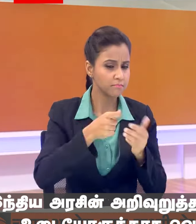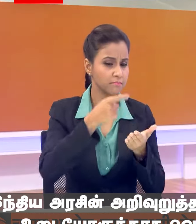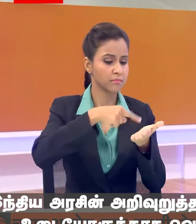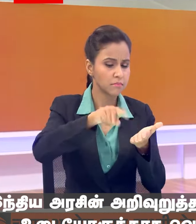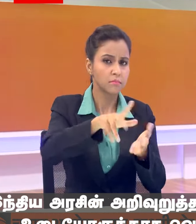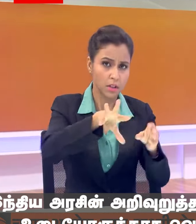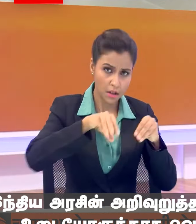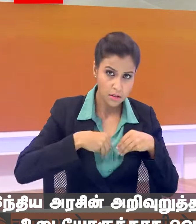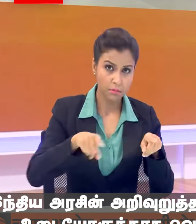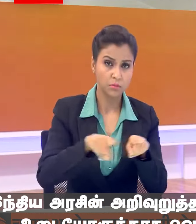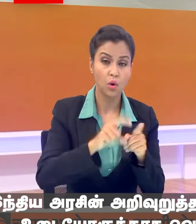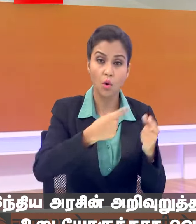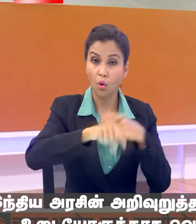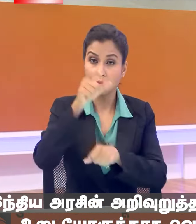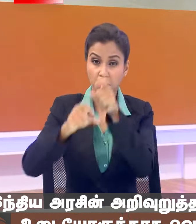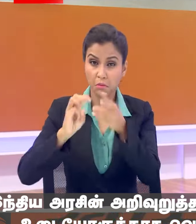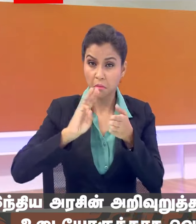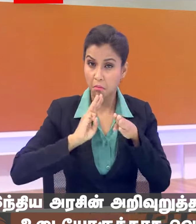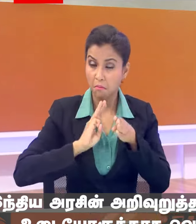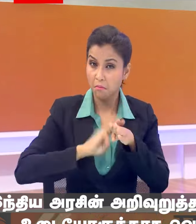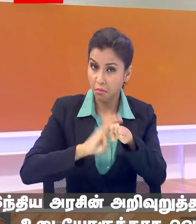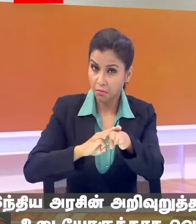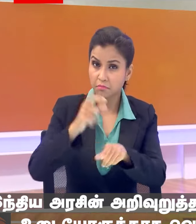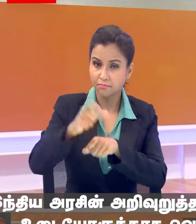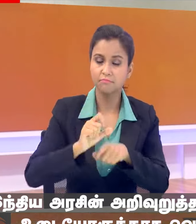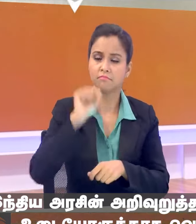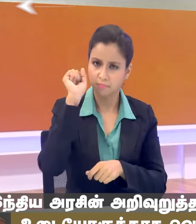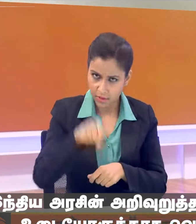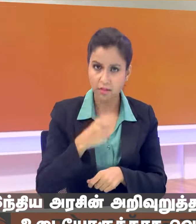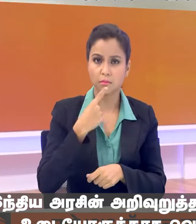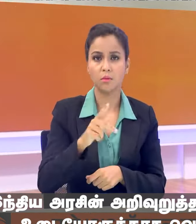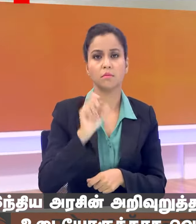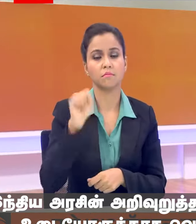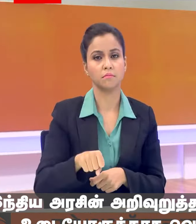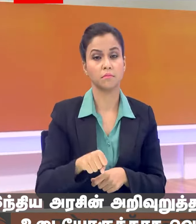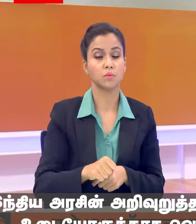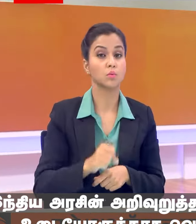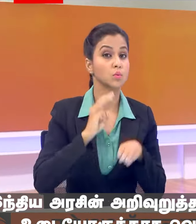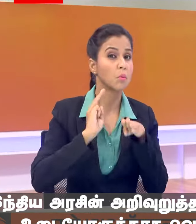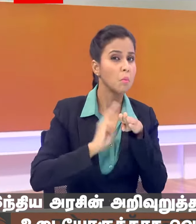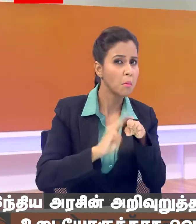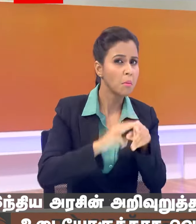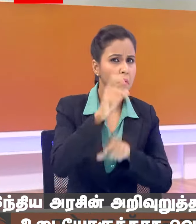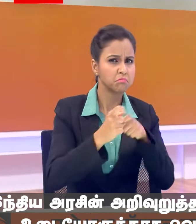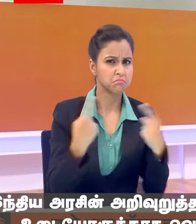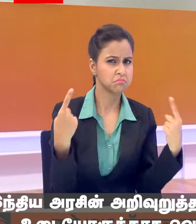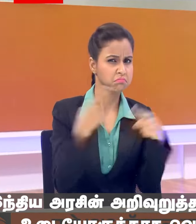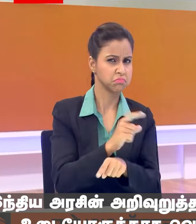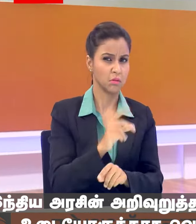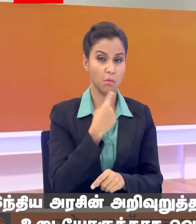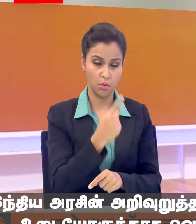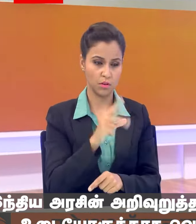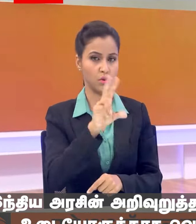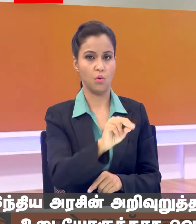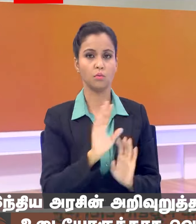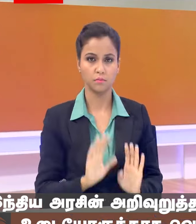15. Matarwal, Shri Matarwal, 13.